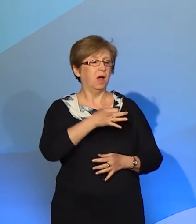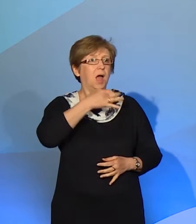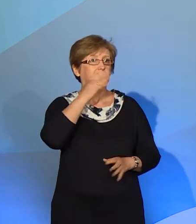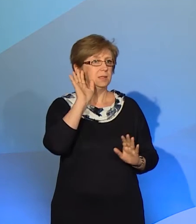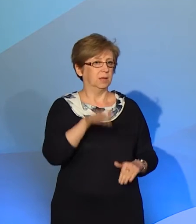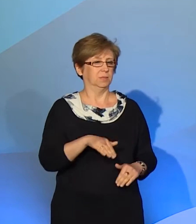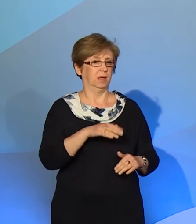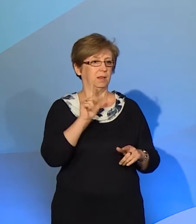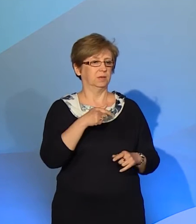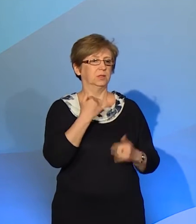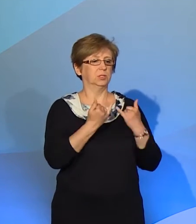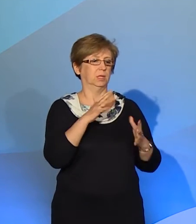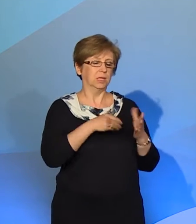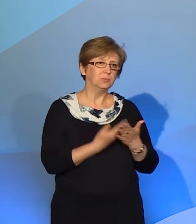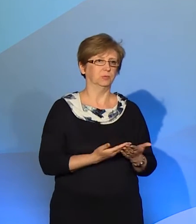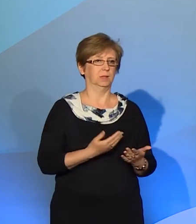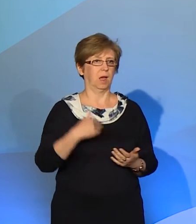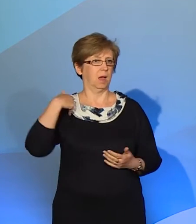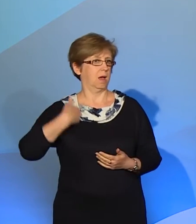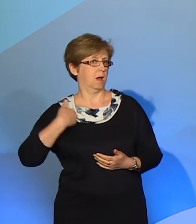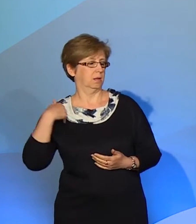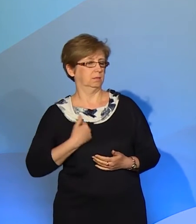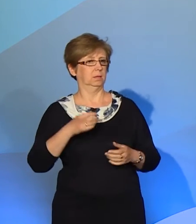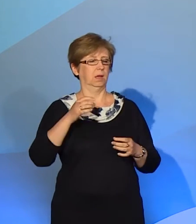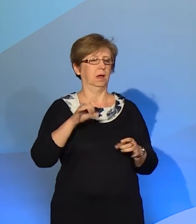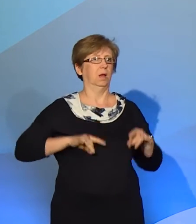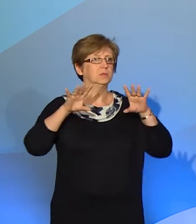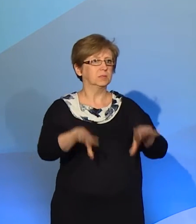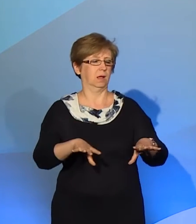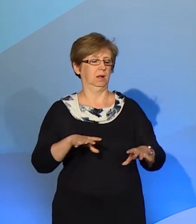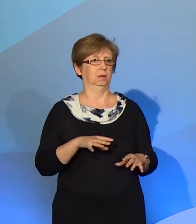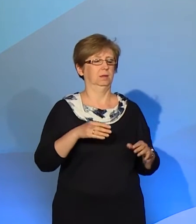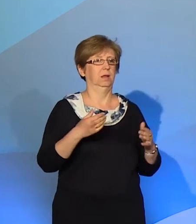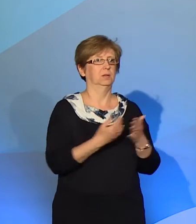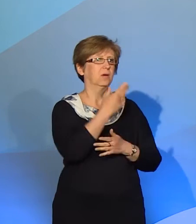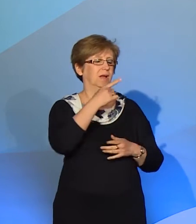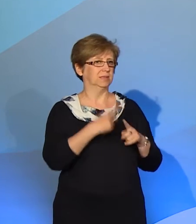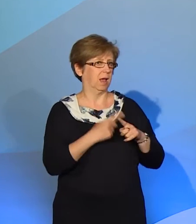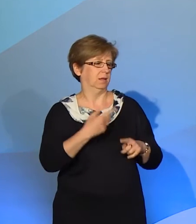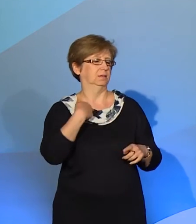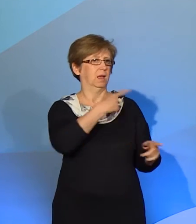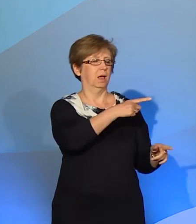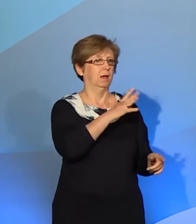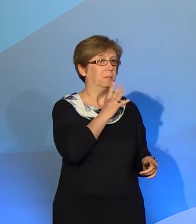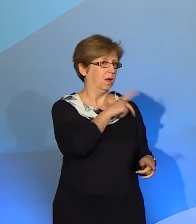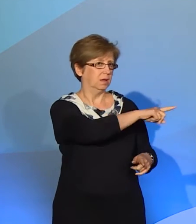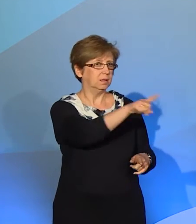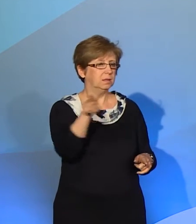się tym samym językiem, na przykład w Wielkiej Brytanii, Australii, Nowej Zelandii i Ameryce, mamy różne języki migowe. Czyli amerykański język